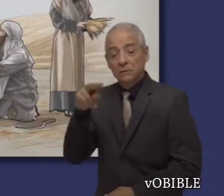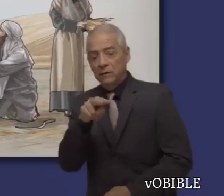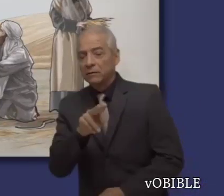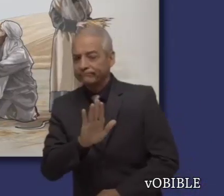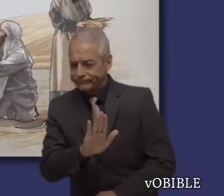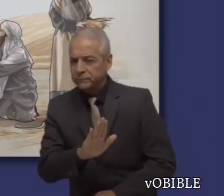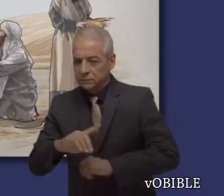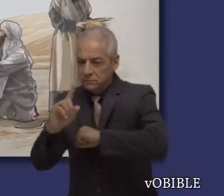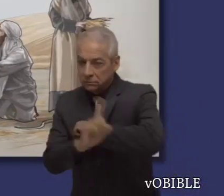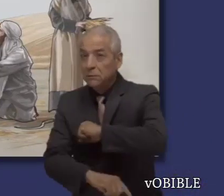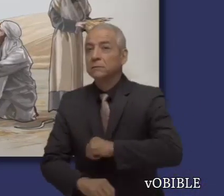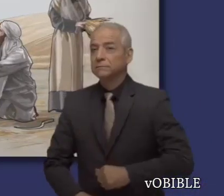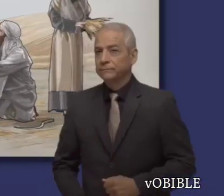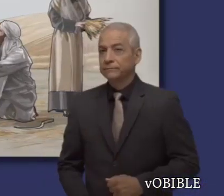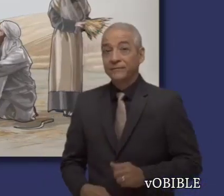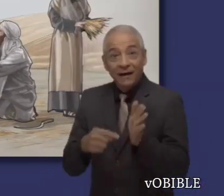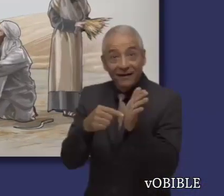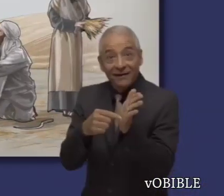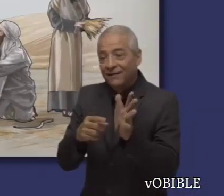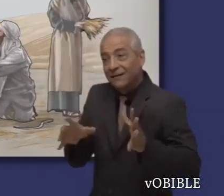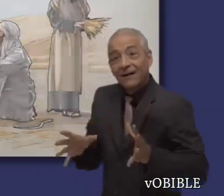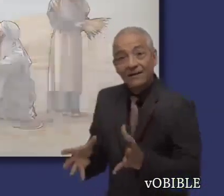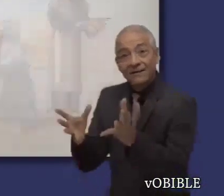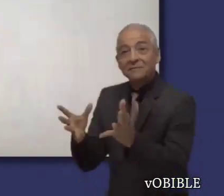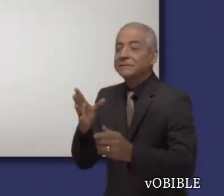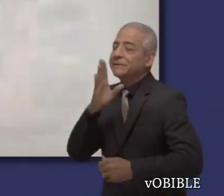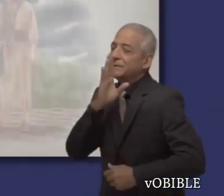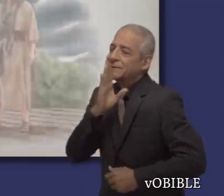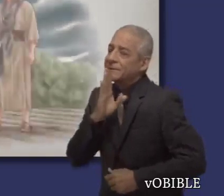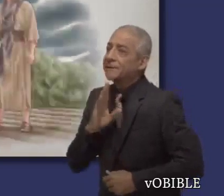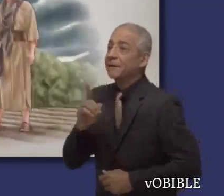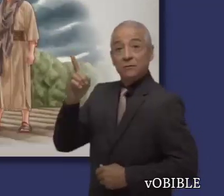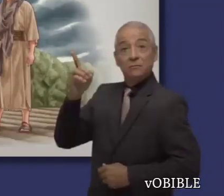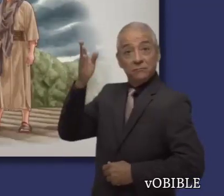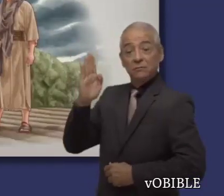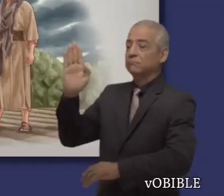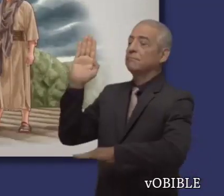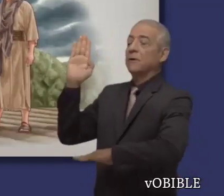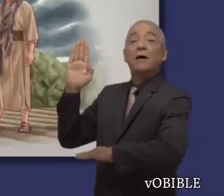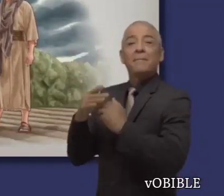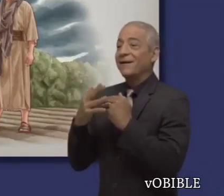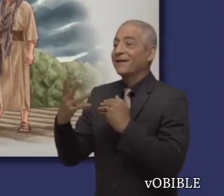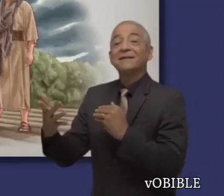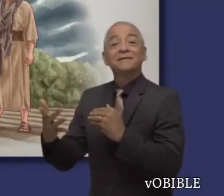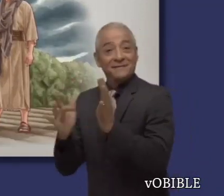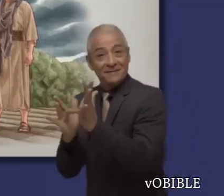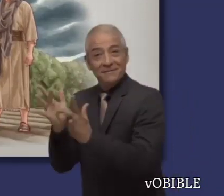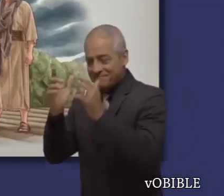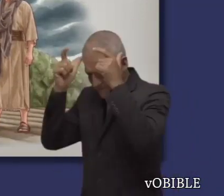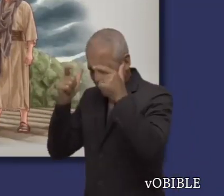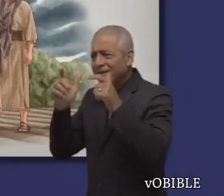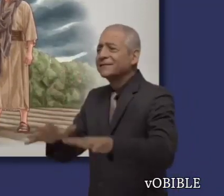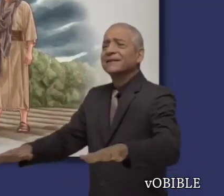Jehová. Santiago también destaca la importancia de la paciencia. Igual que un agricultor espera con paciencia a que